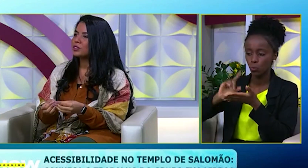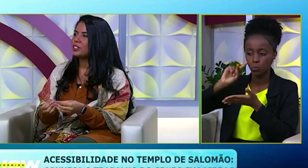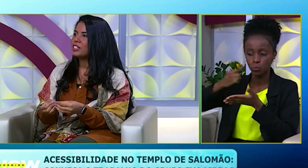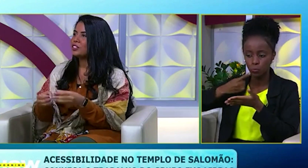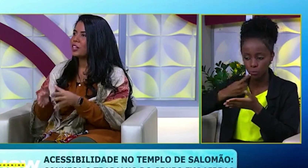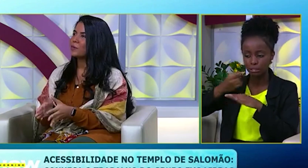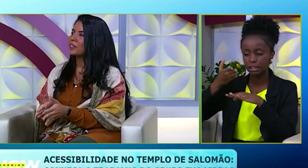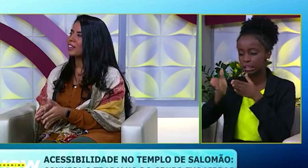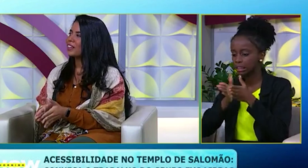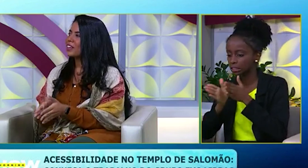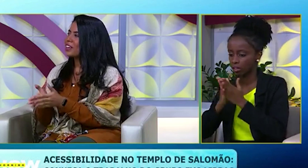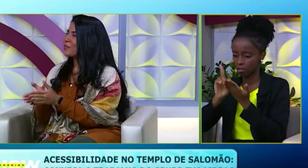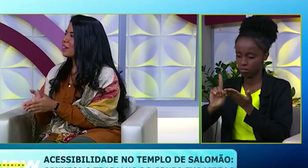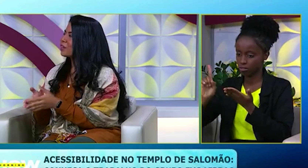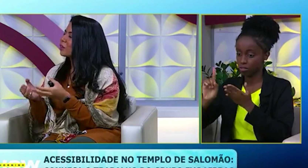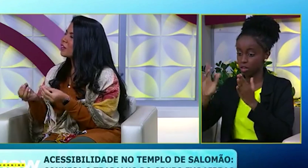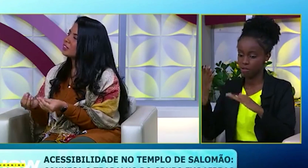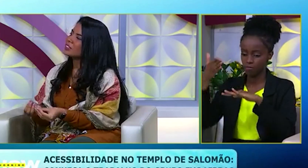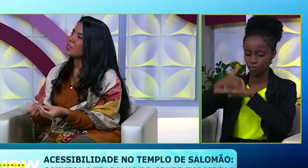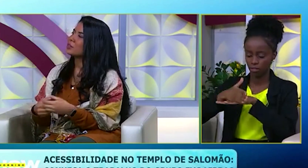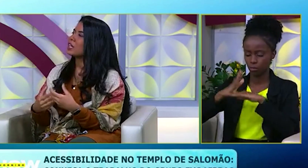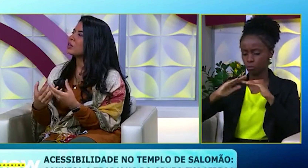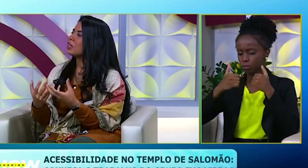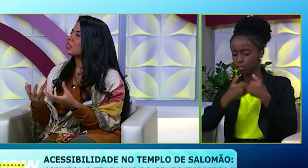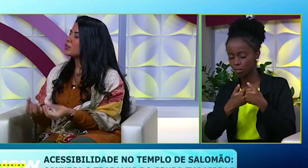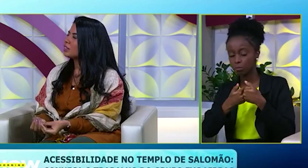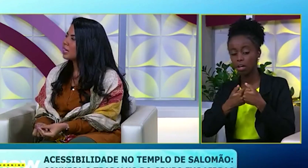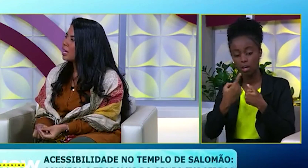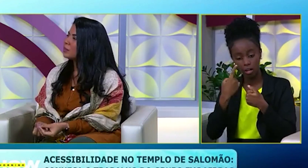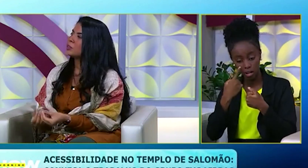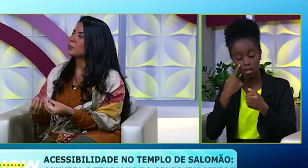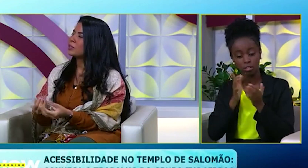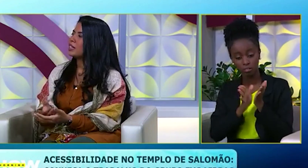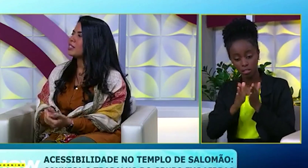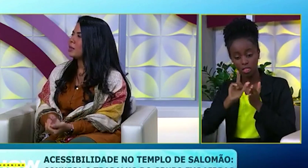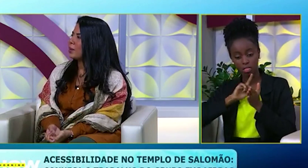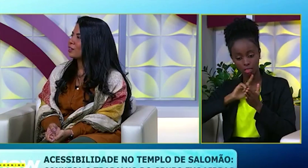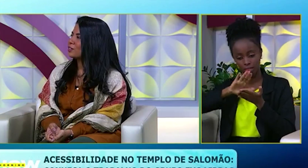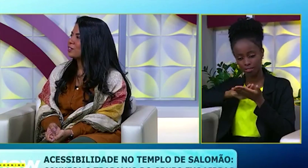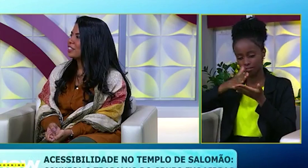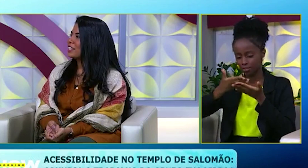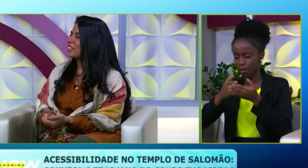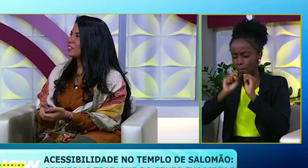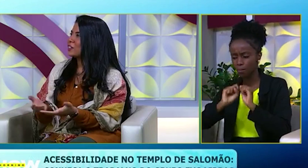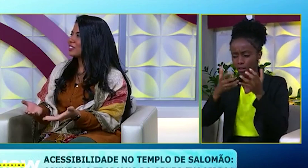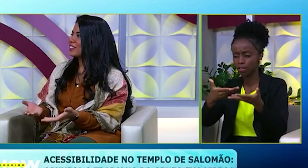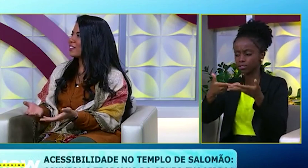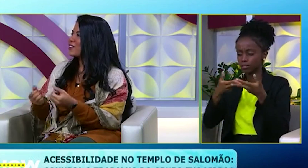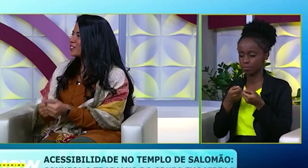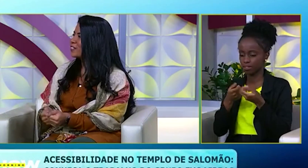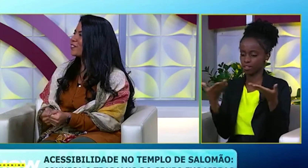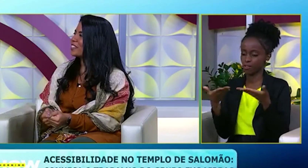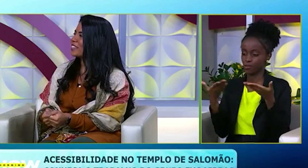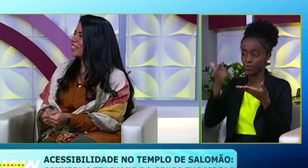Então, quando eles chegam aqui e vêem que o local é acessível, tem os intérpretes para poder recebê-los. E eles, nossa,